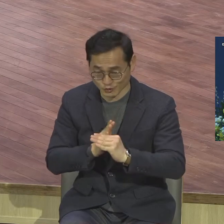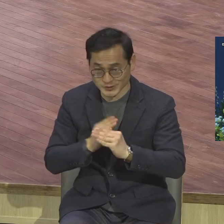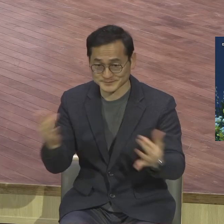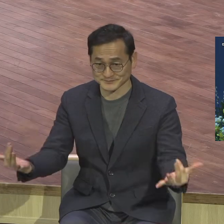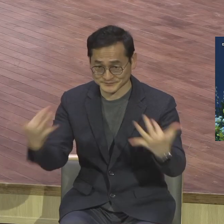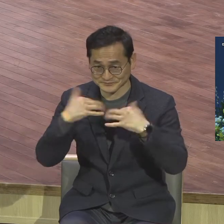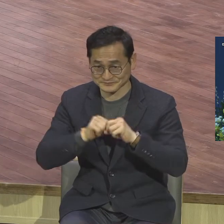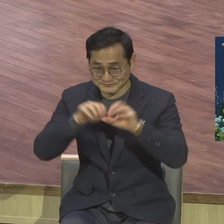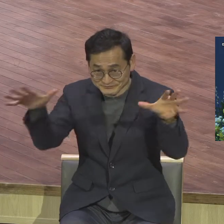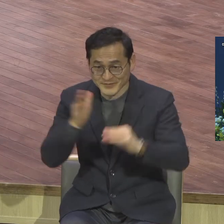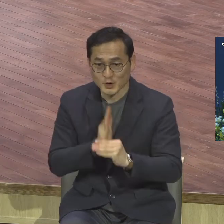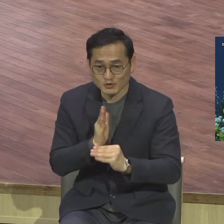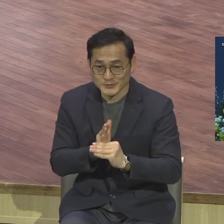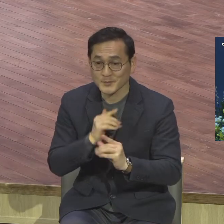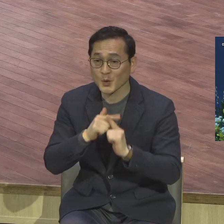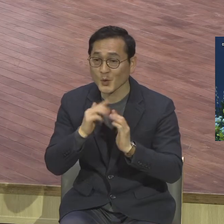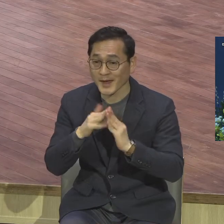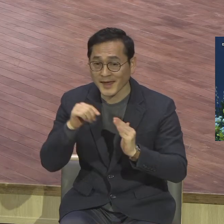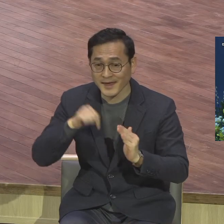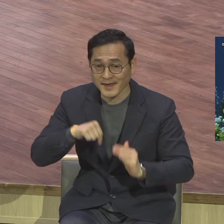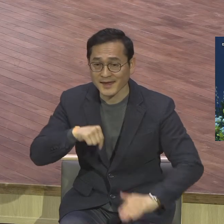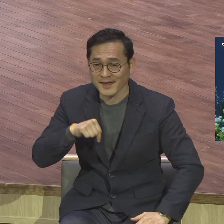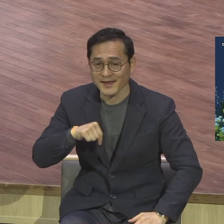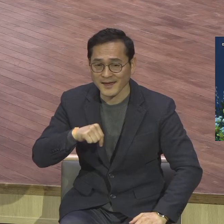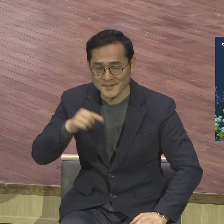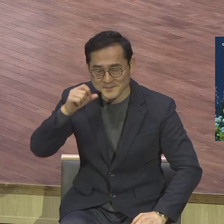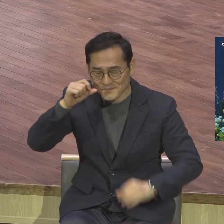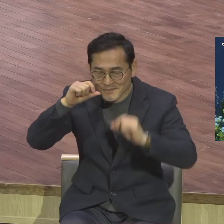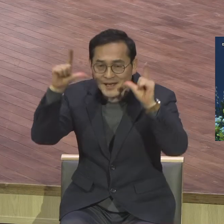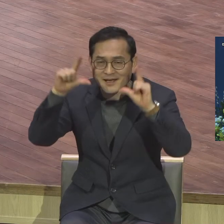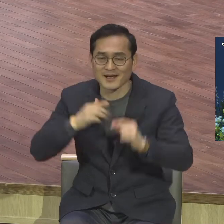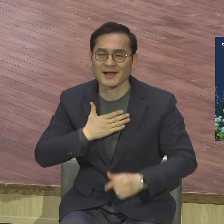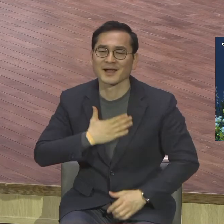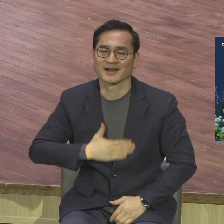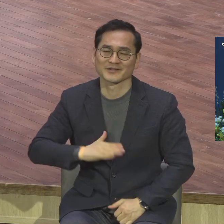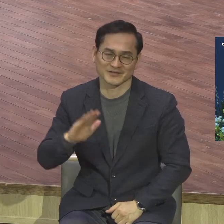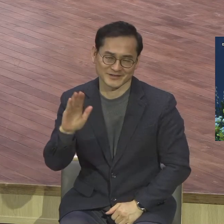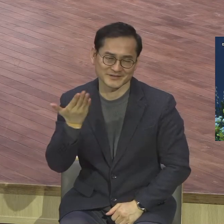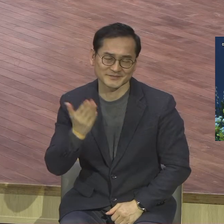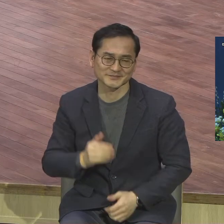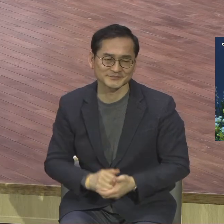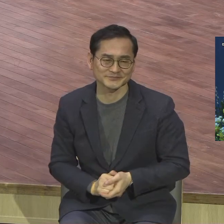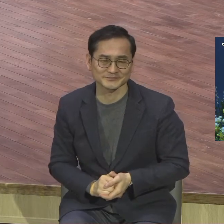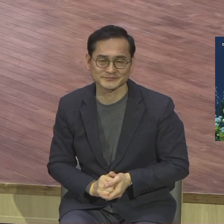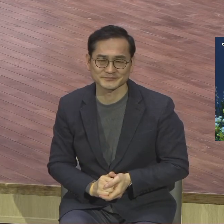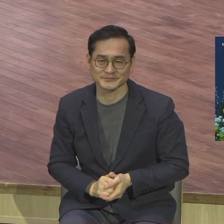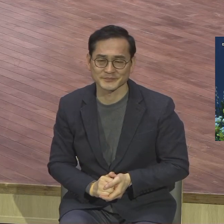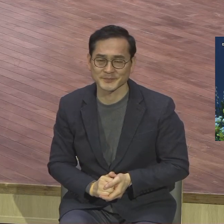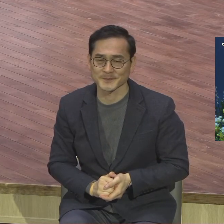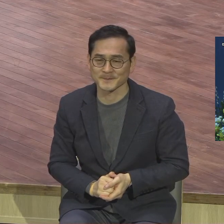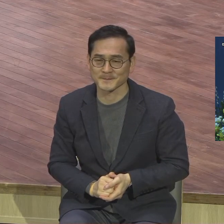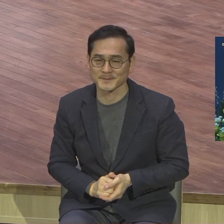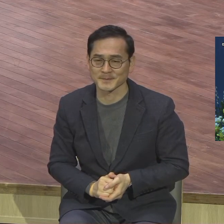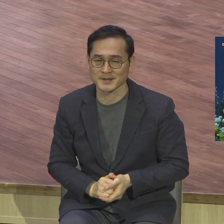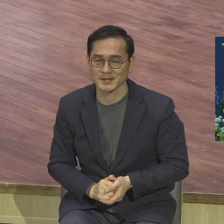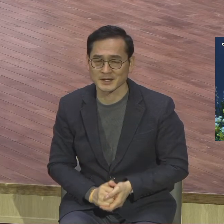하는 것을 체험하는 크게 은혜를 받는 한 해였습니다 세상은 코로나19 팬데믹의